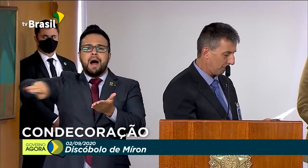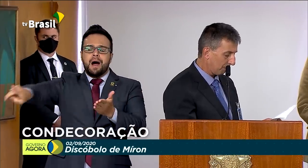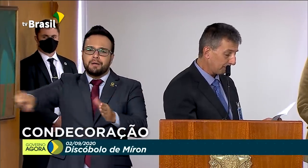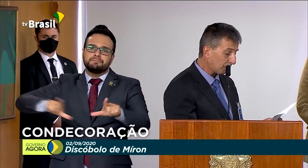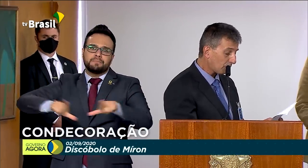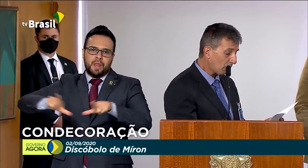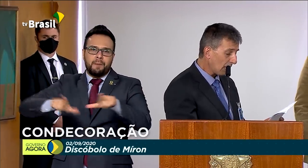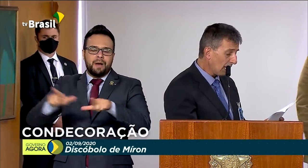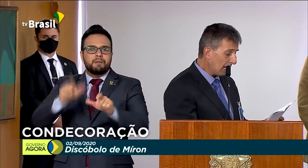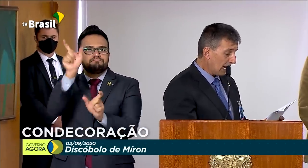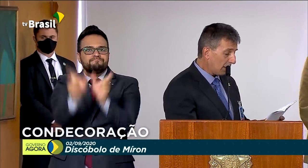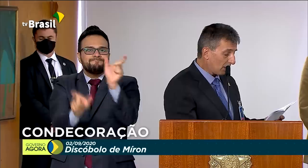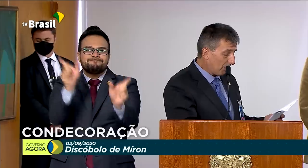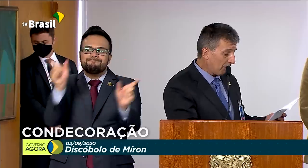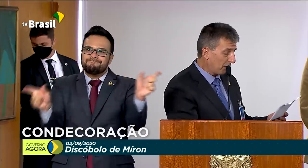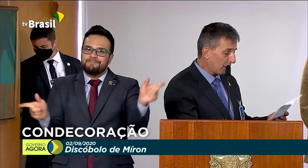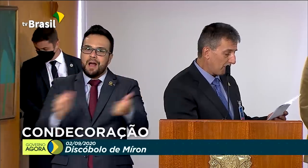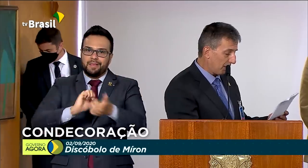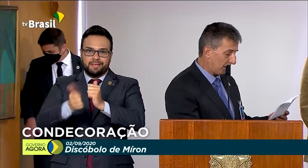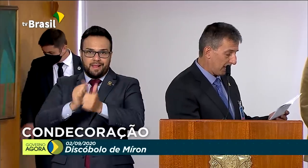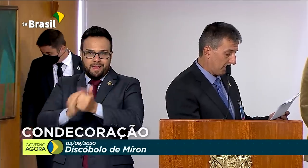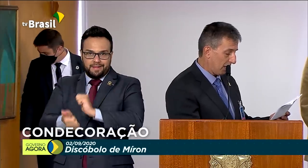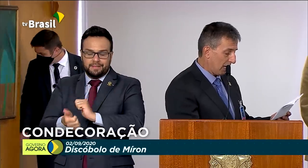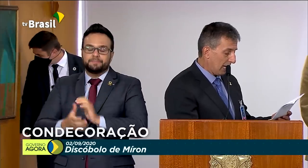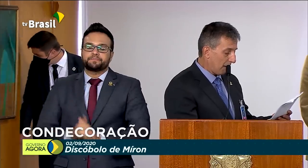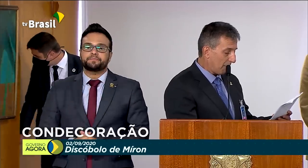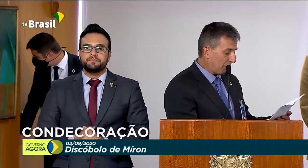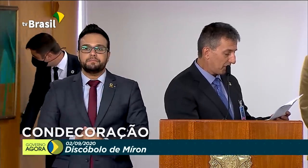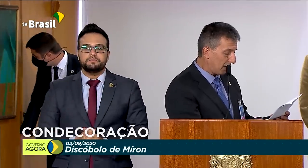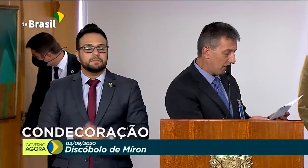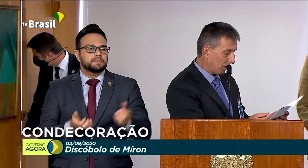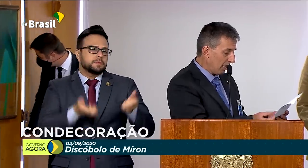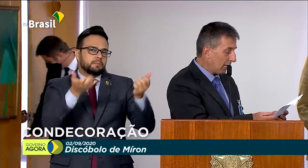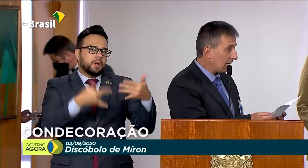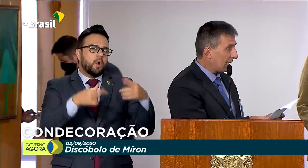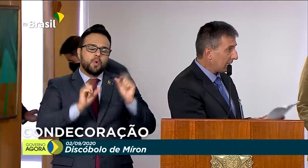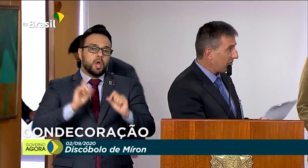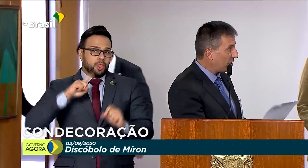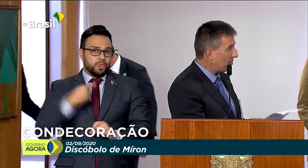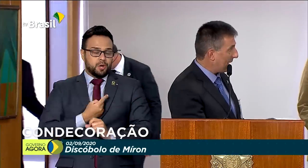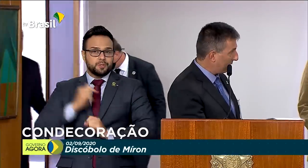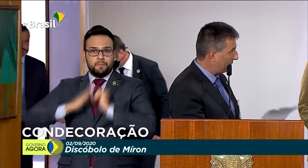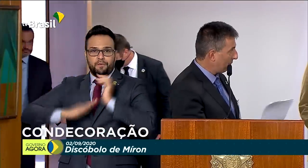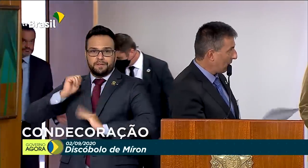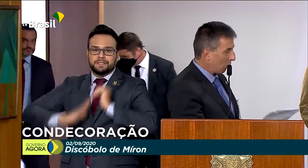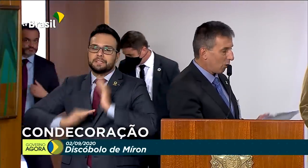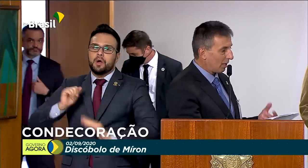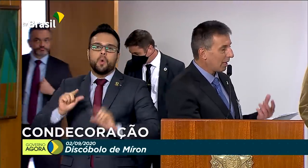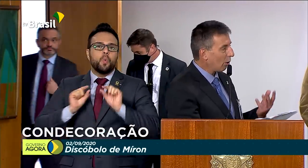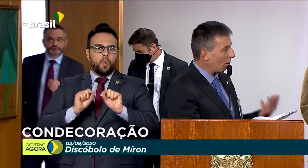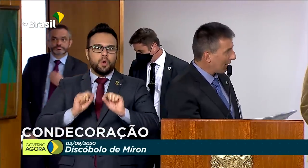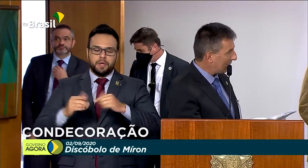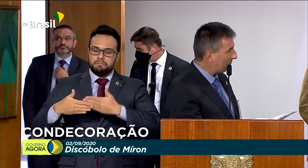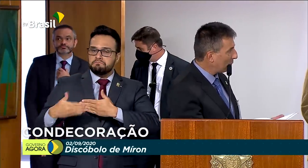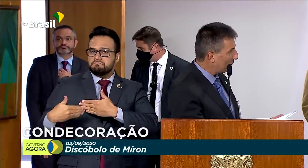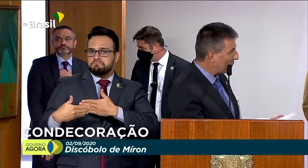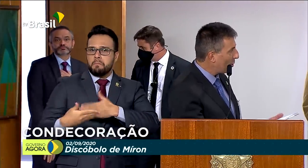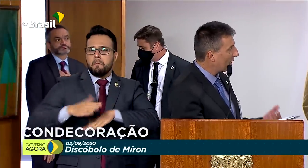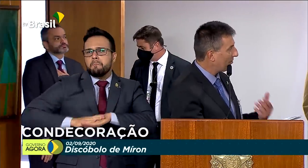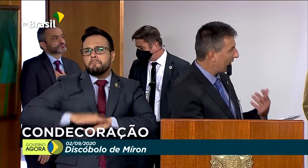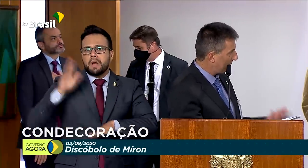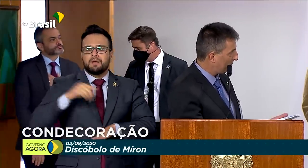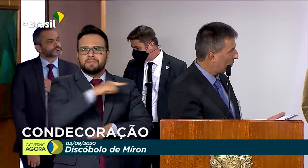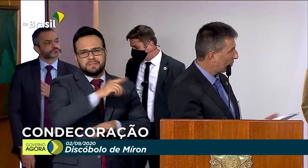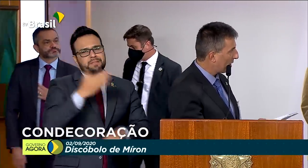nosso país. A nossa profissão, presidente, é uma profissão que cada vez mais, como até colocado pelo